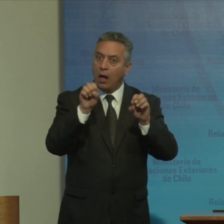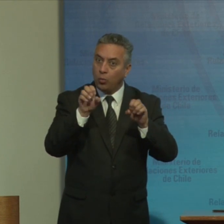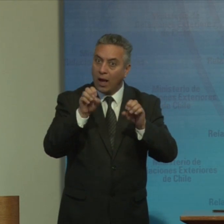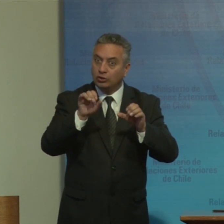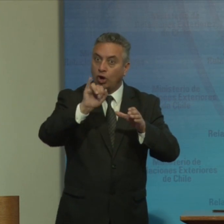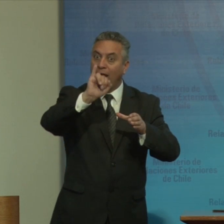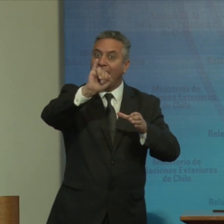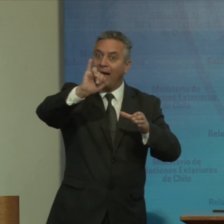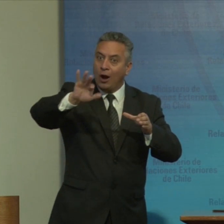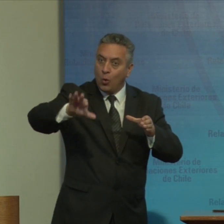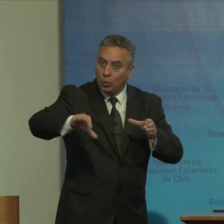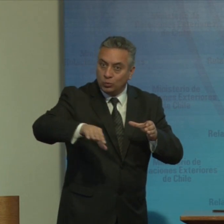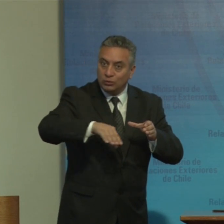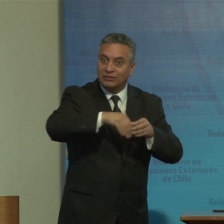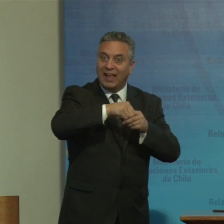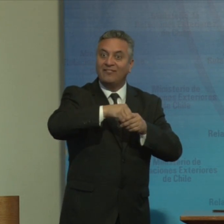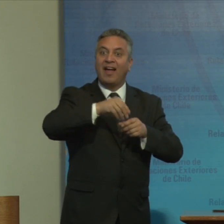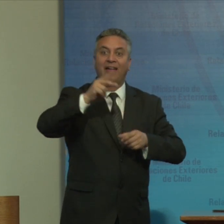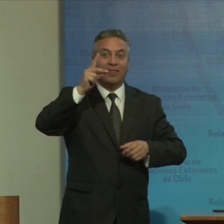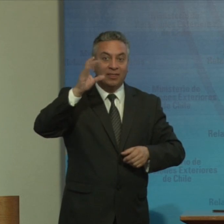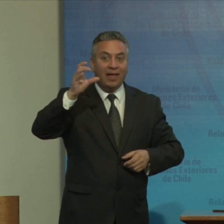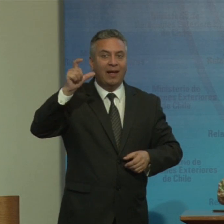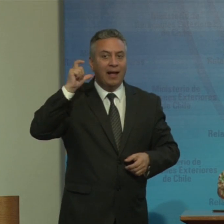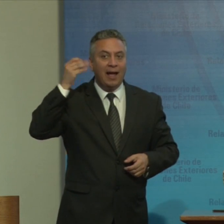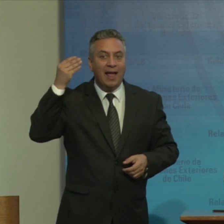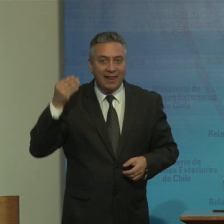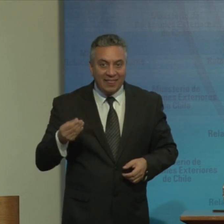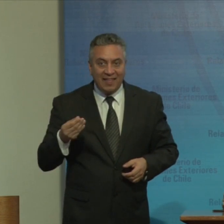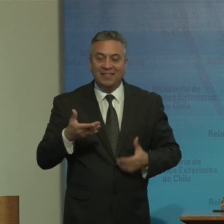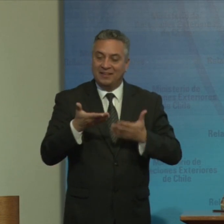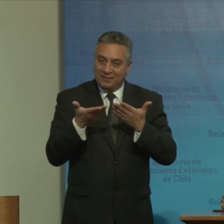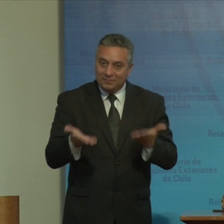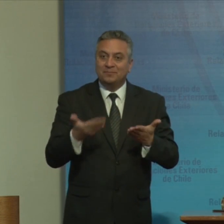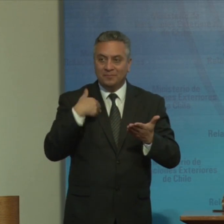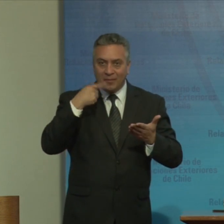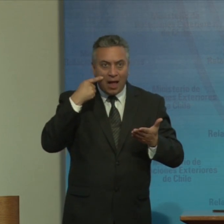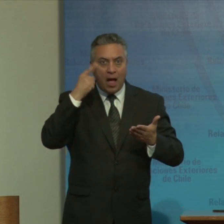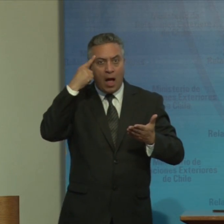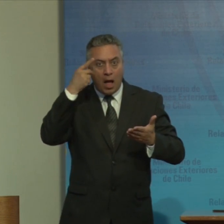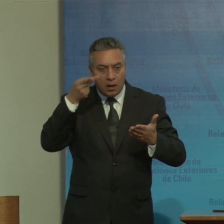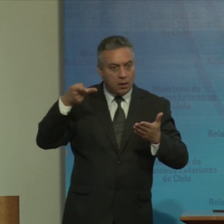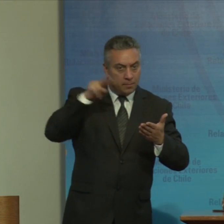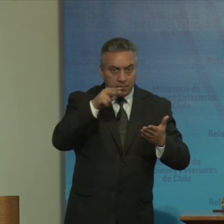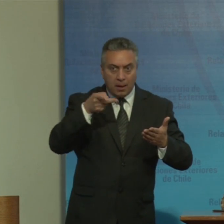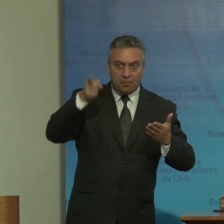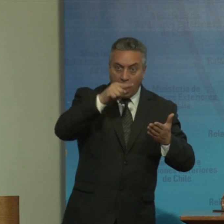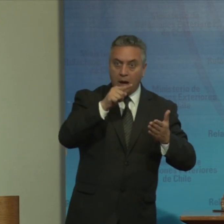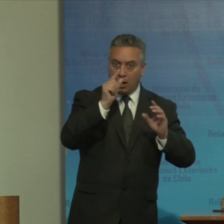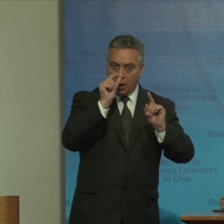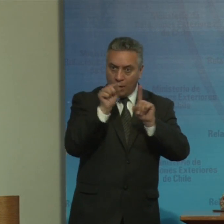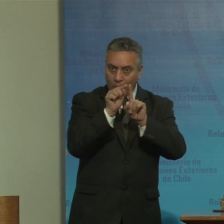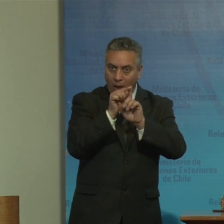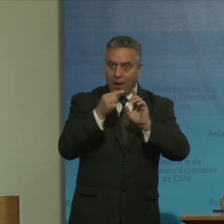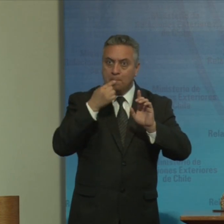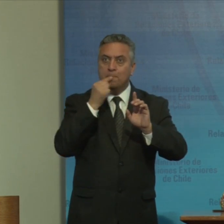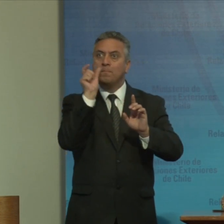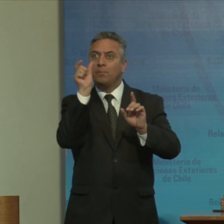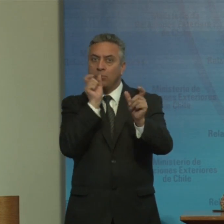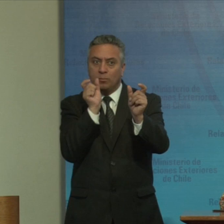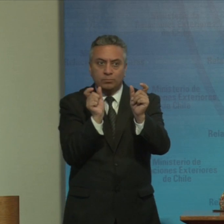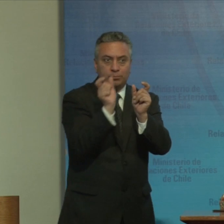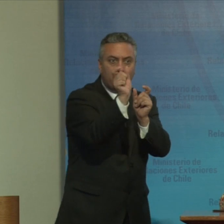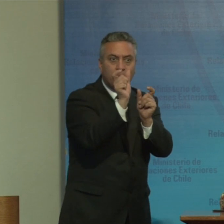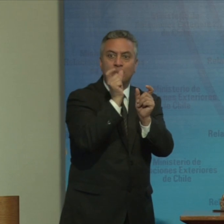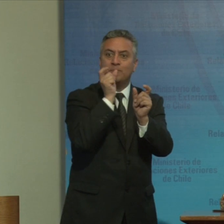calidad entonces estamos tratando de ir a las imágenes de vuelta y enfatizar esto esa palabra que